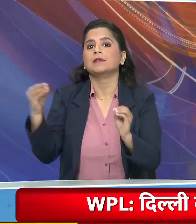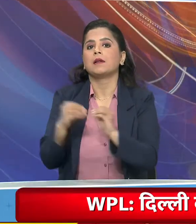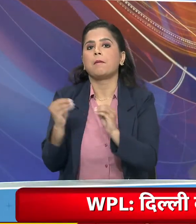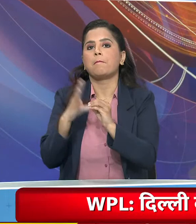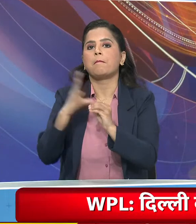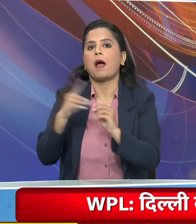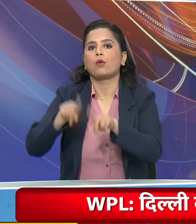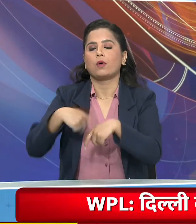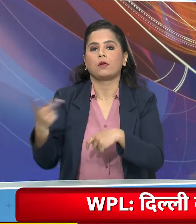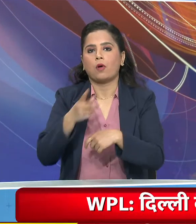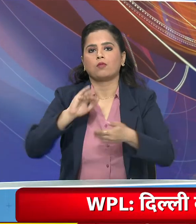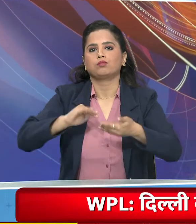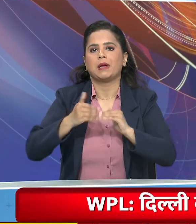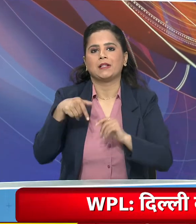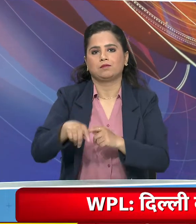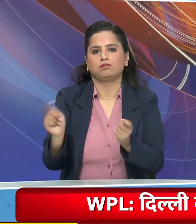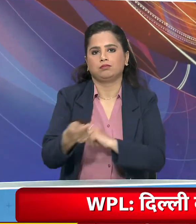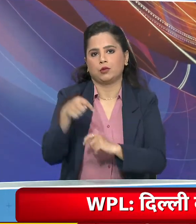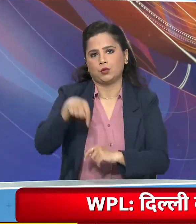सामने